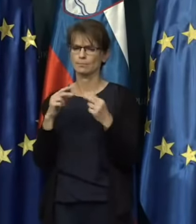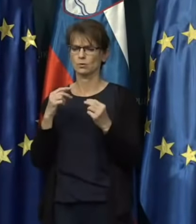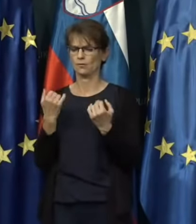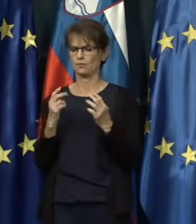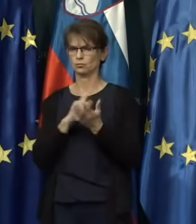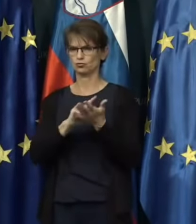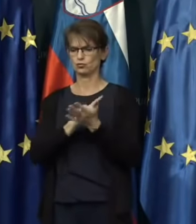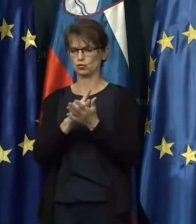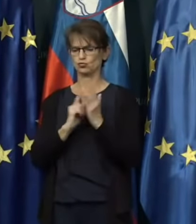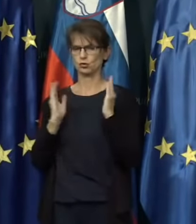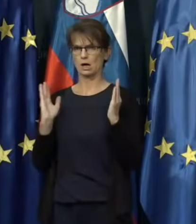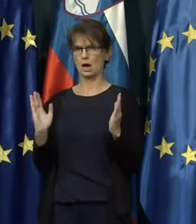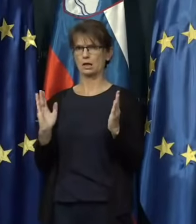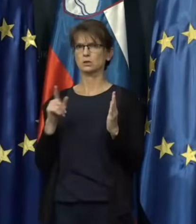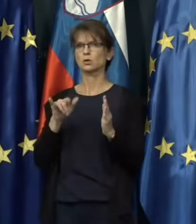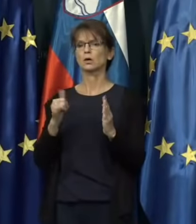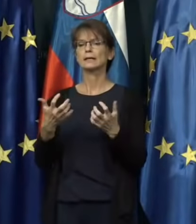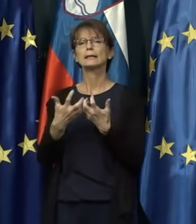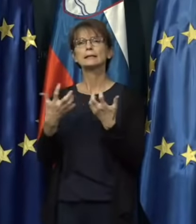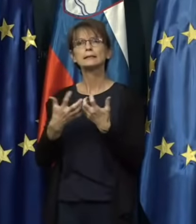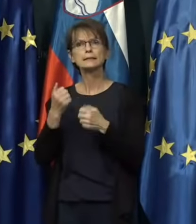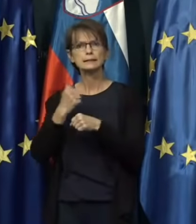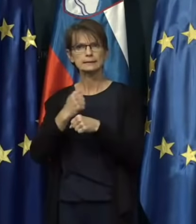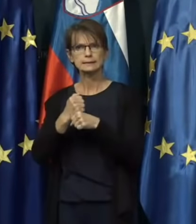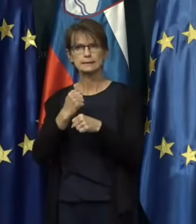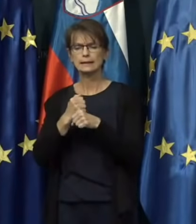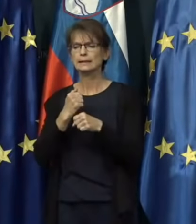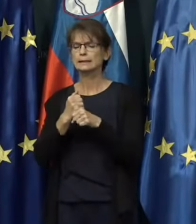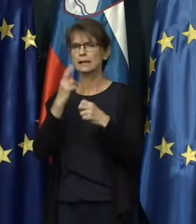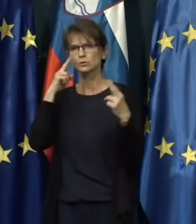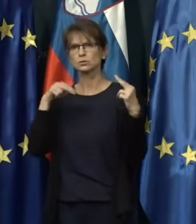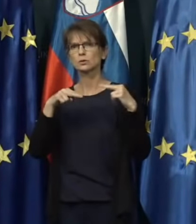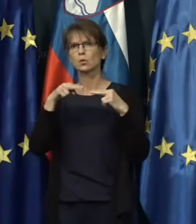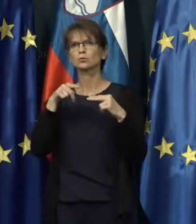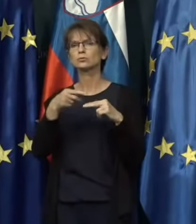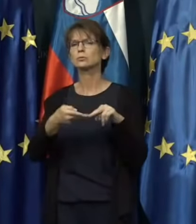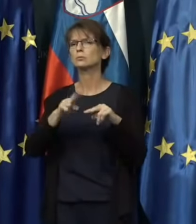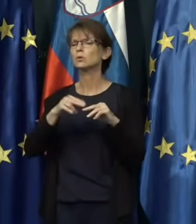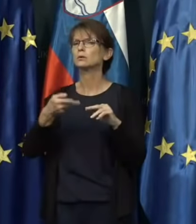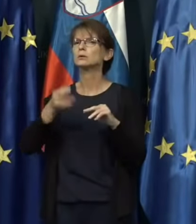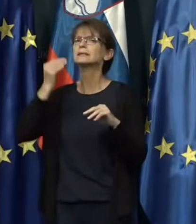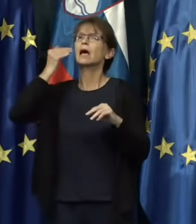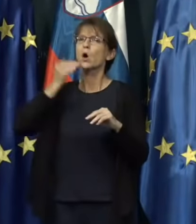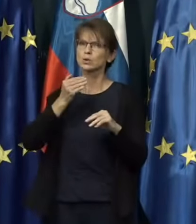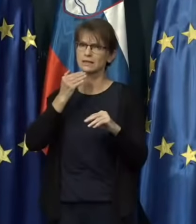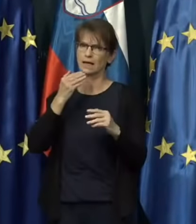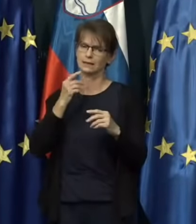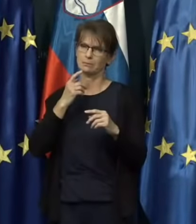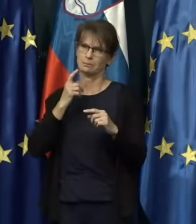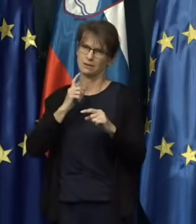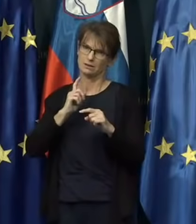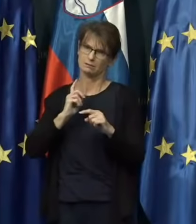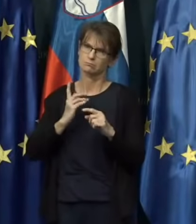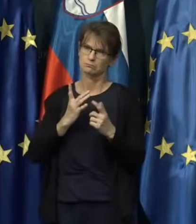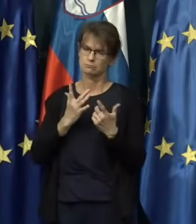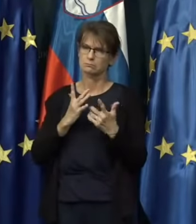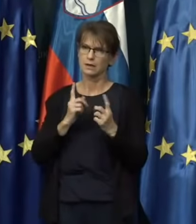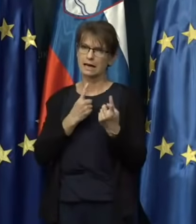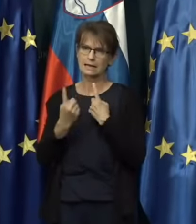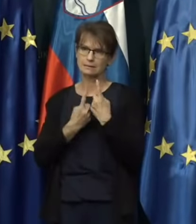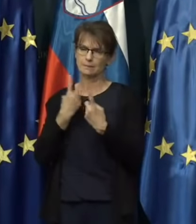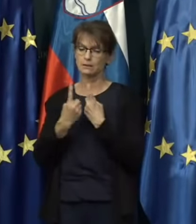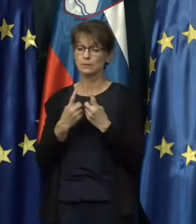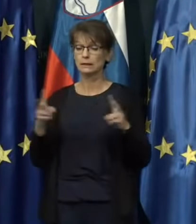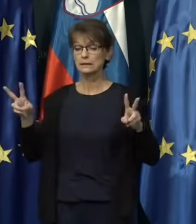tem času, ko je trg dela soočen z zaostrenimi razmerami. Skrajšani delovni